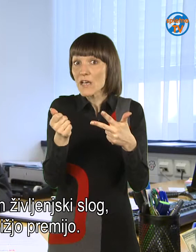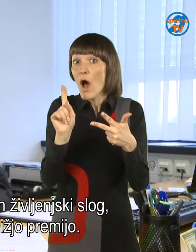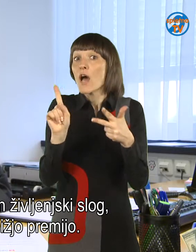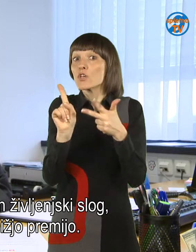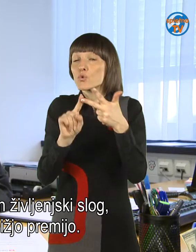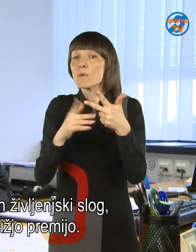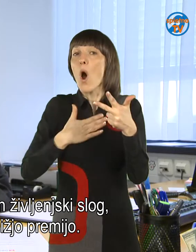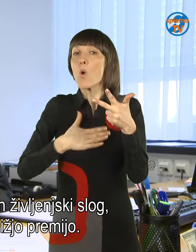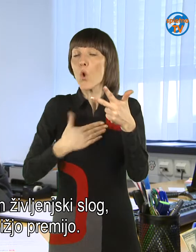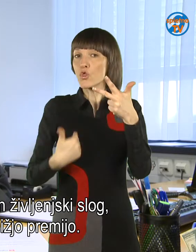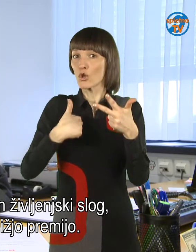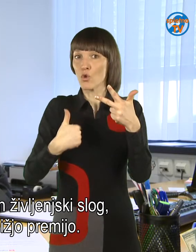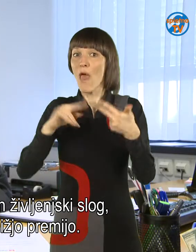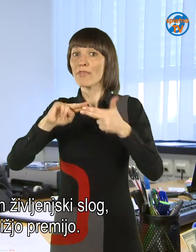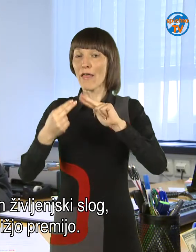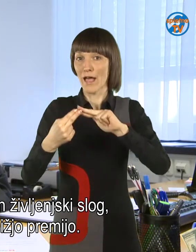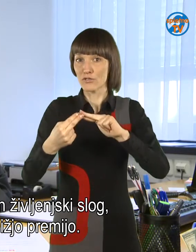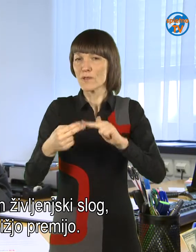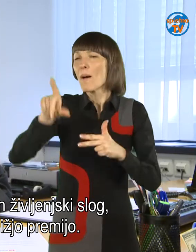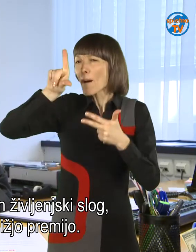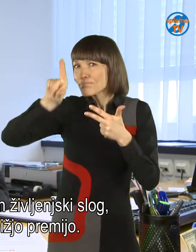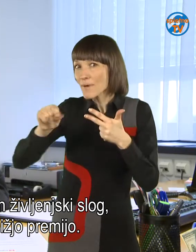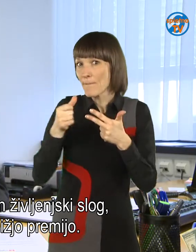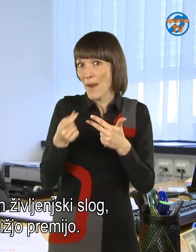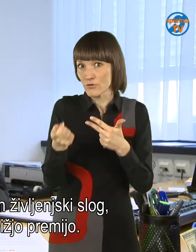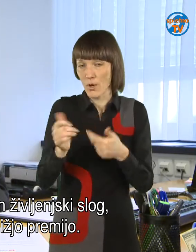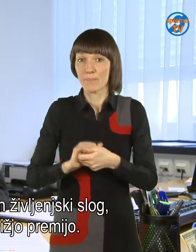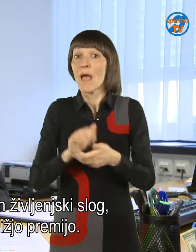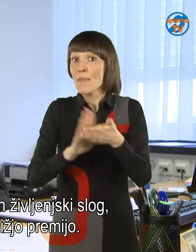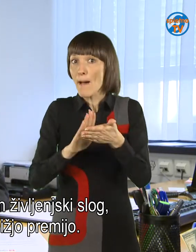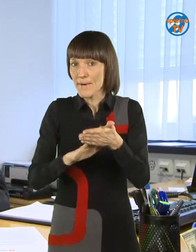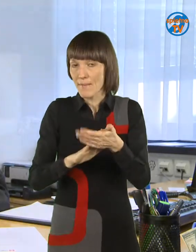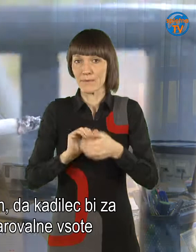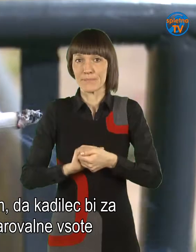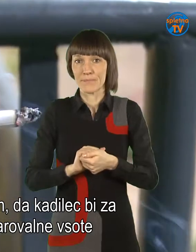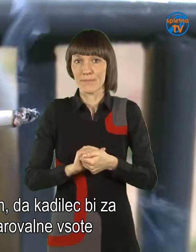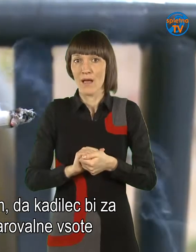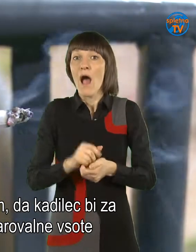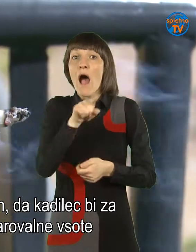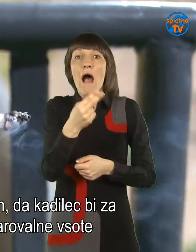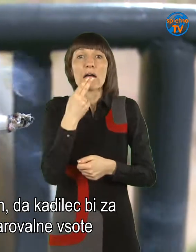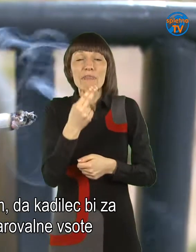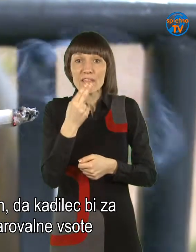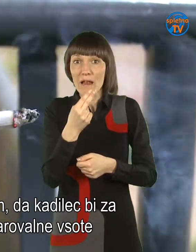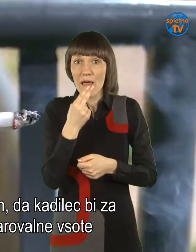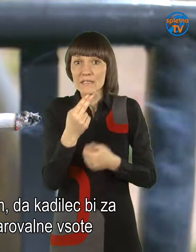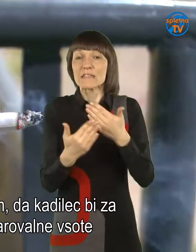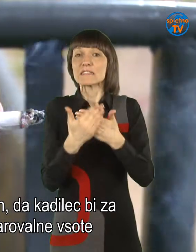ugoden življenski slog, pa plačujo najnižjo premijo. Za primer lahko povem, da kadilec bi za